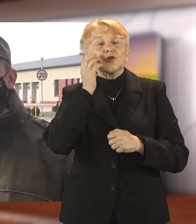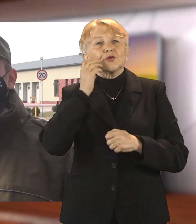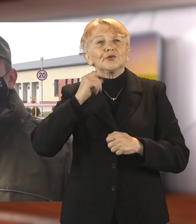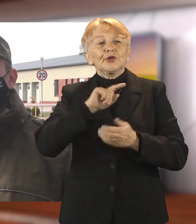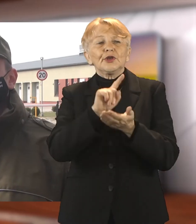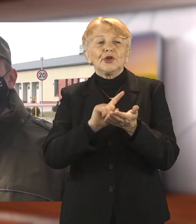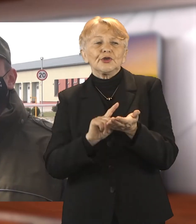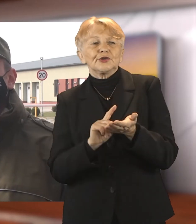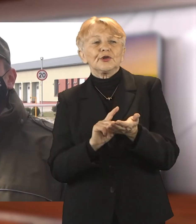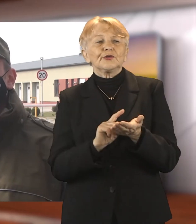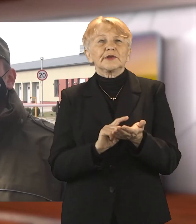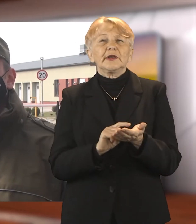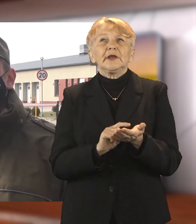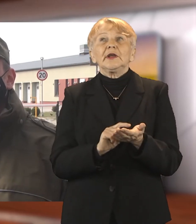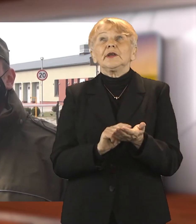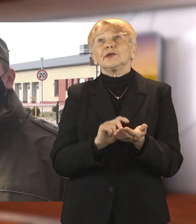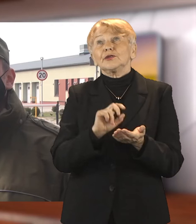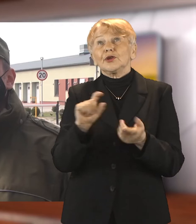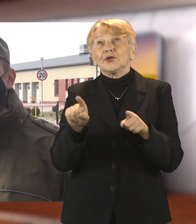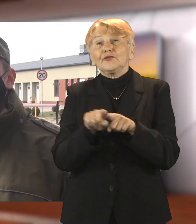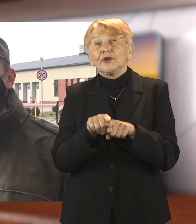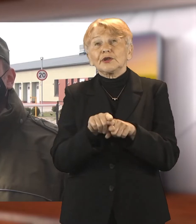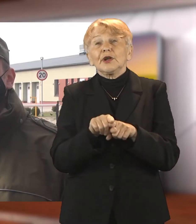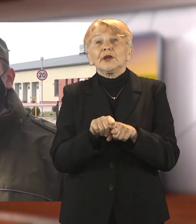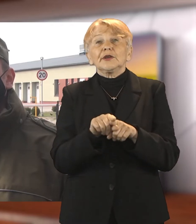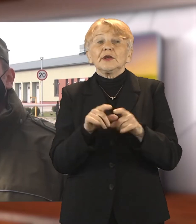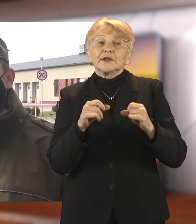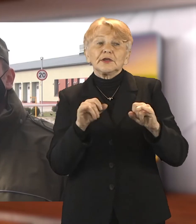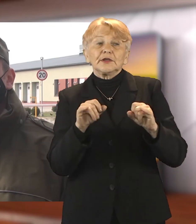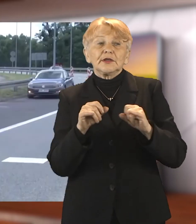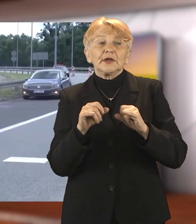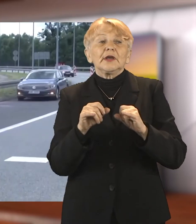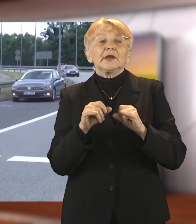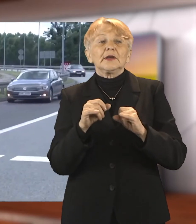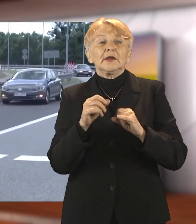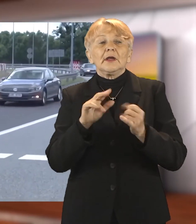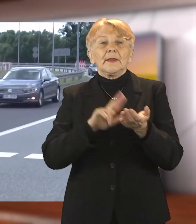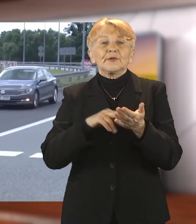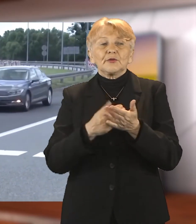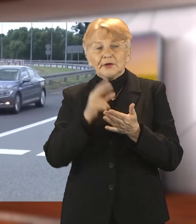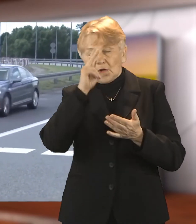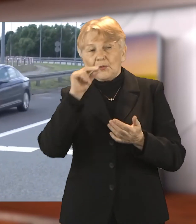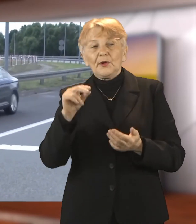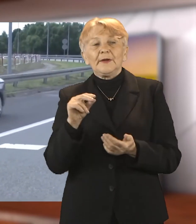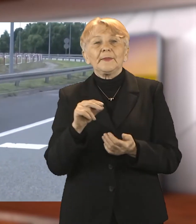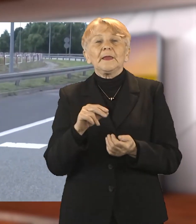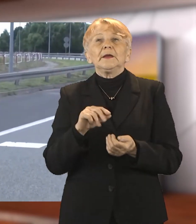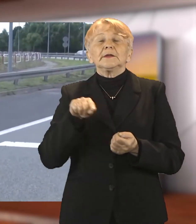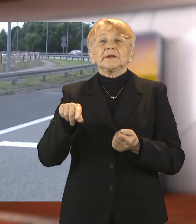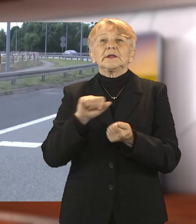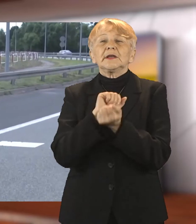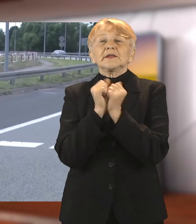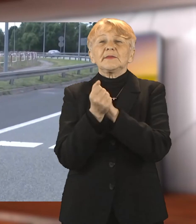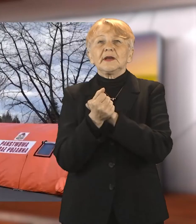funkcjonariuszy z Podlaskiego Oddziału, Nadwiszlańskiego Oddziału i Nadburzańskiego Oddziału Straży Granicznej. Wprowadzone 30 marca zmiany dotknął